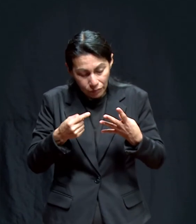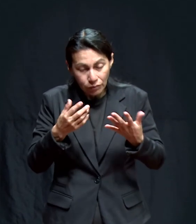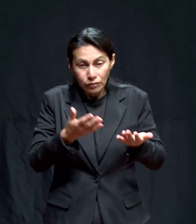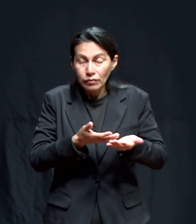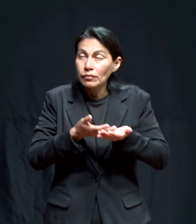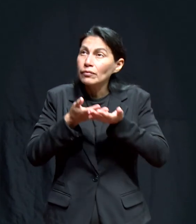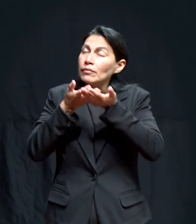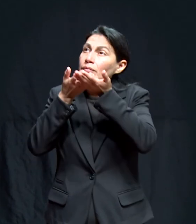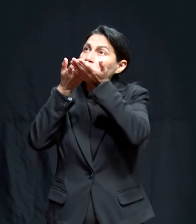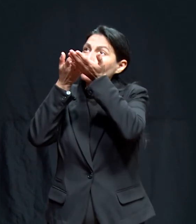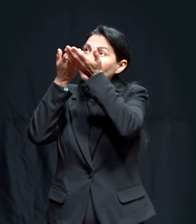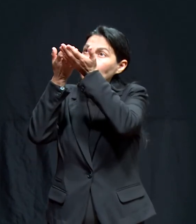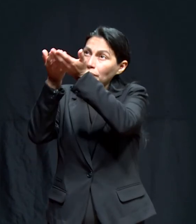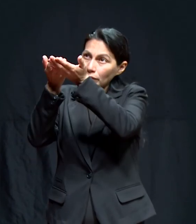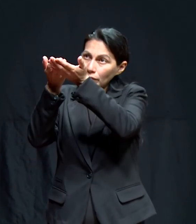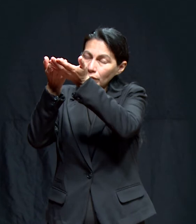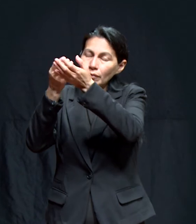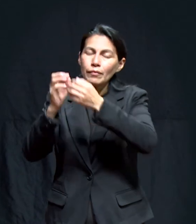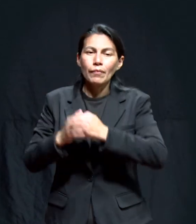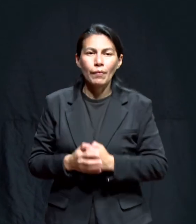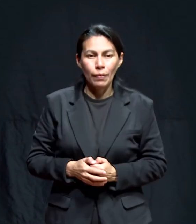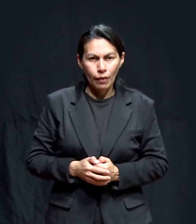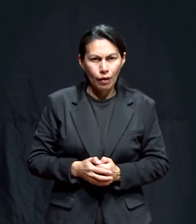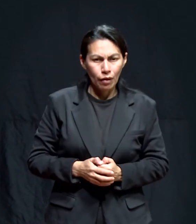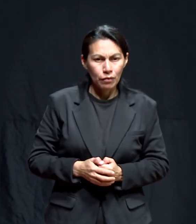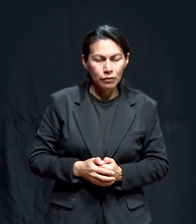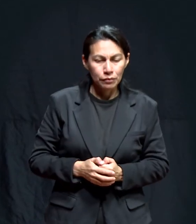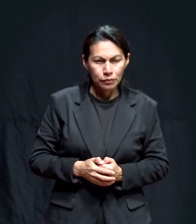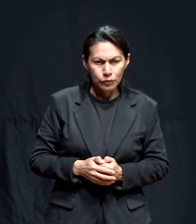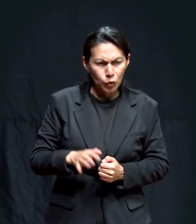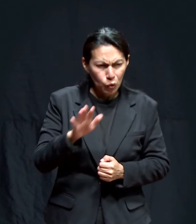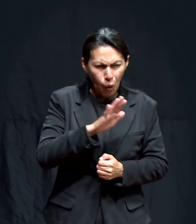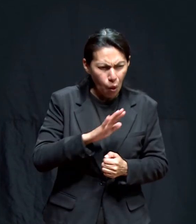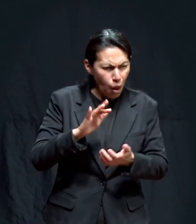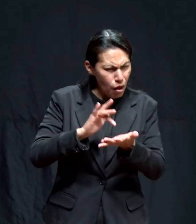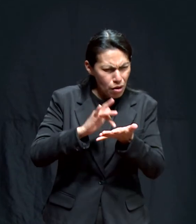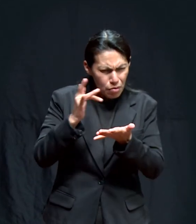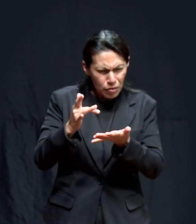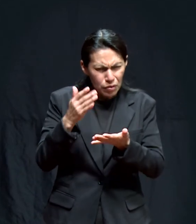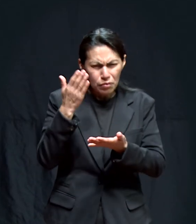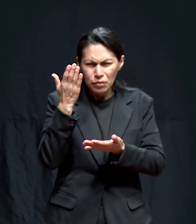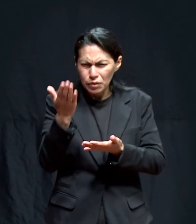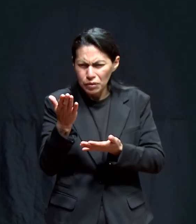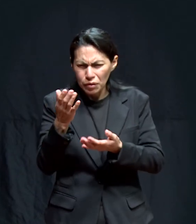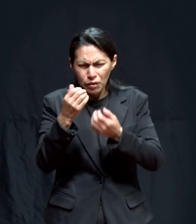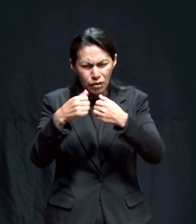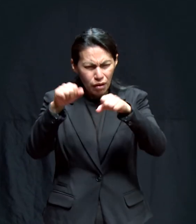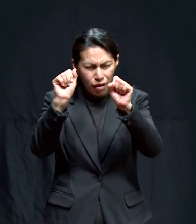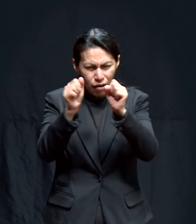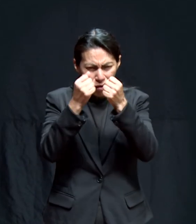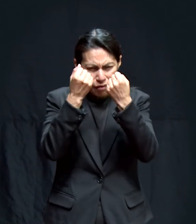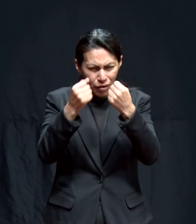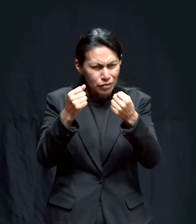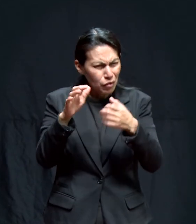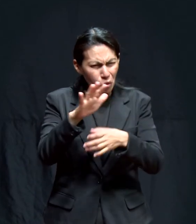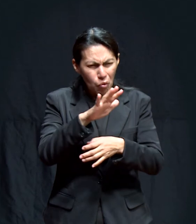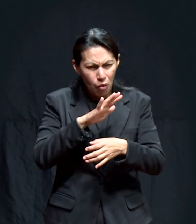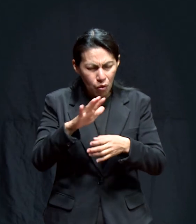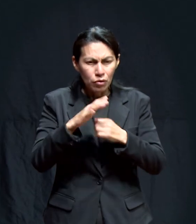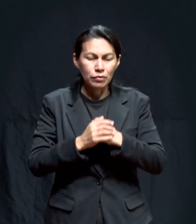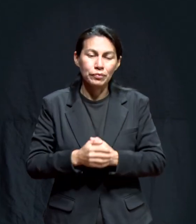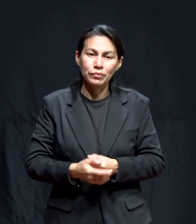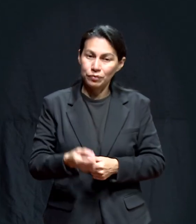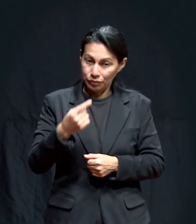delante de la presencia de Dios sus peticiones, sus agradecimientos, sus alabanzas. Yo me gozo